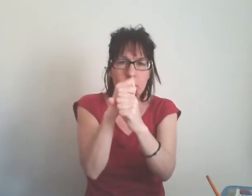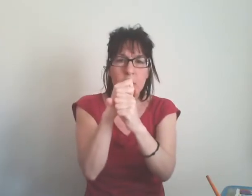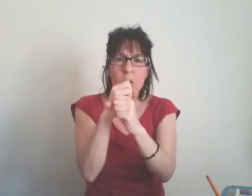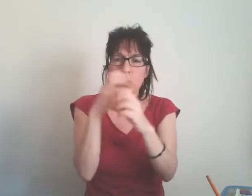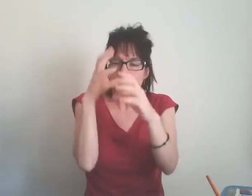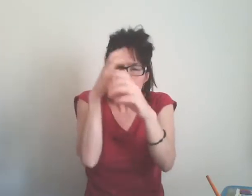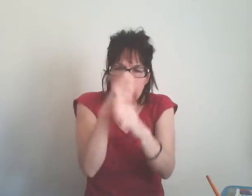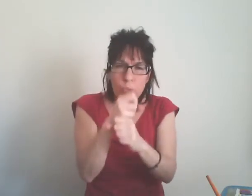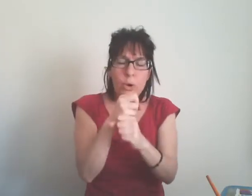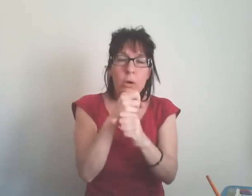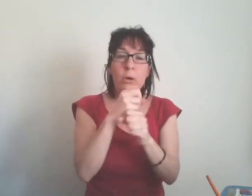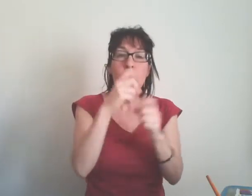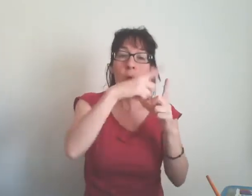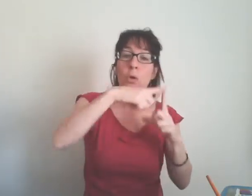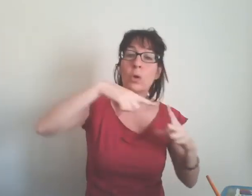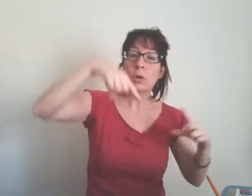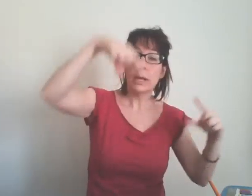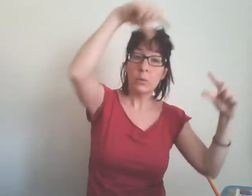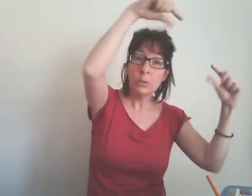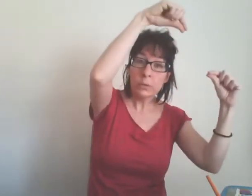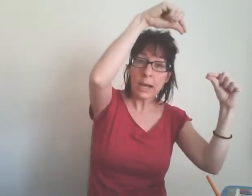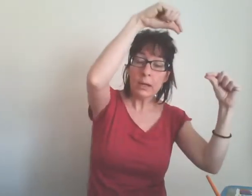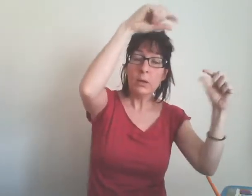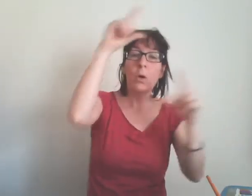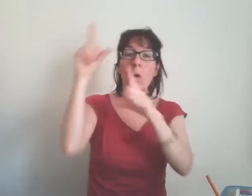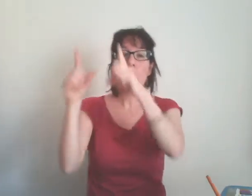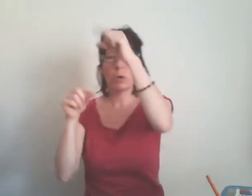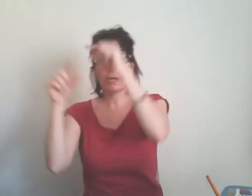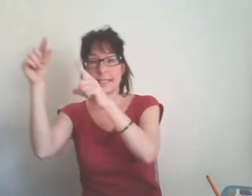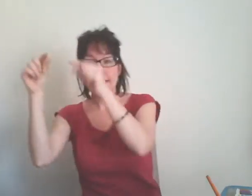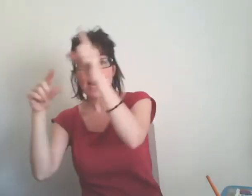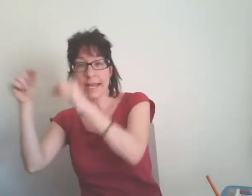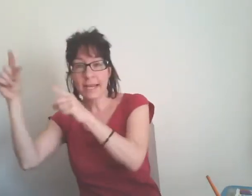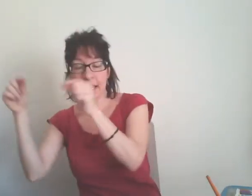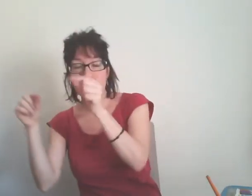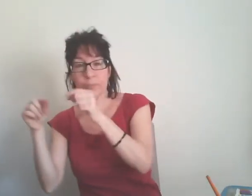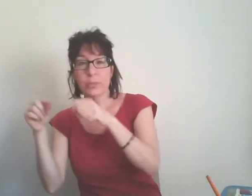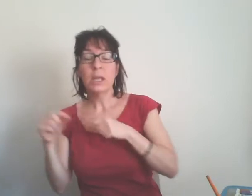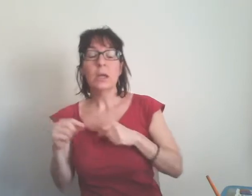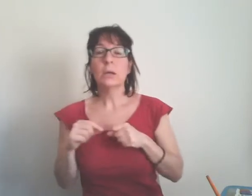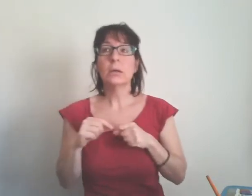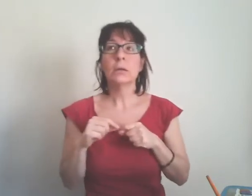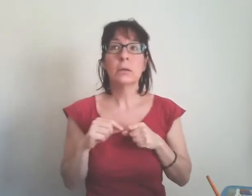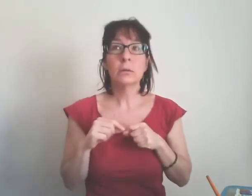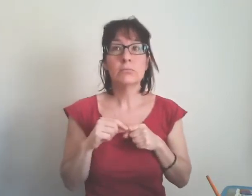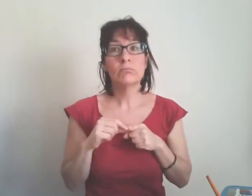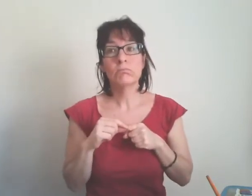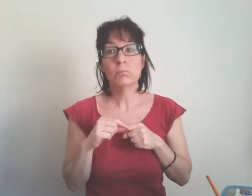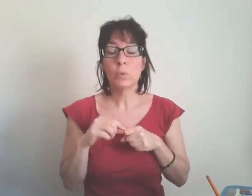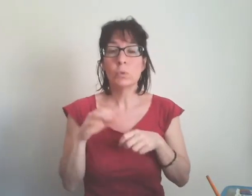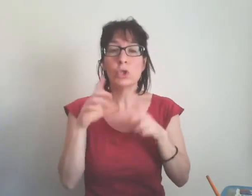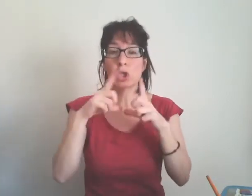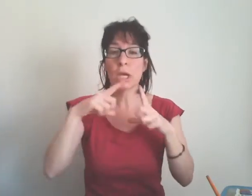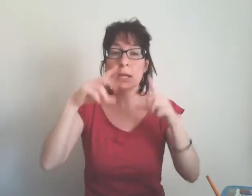scuro con la luna o con le stelle un cielo